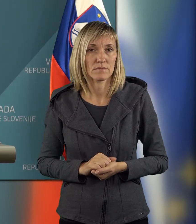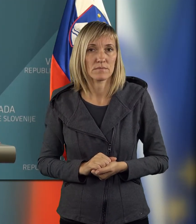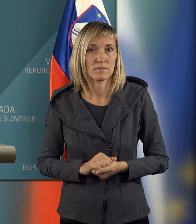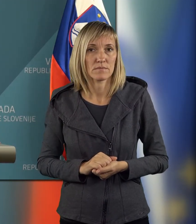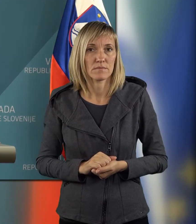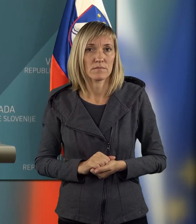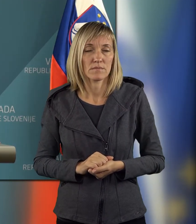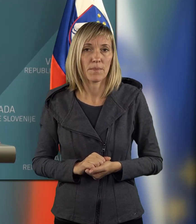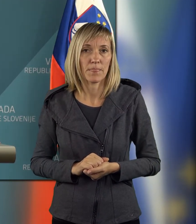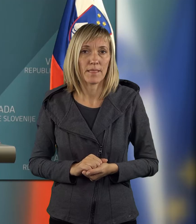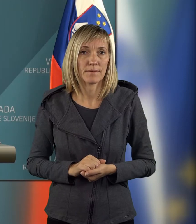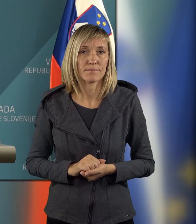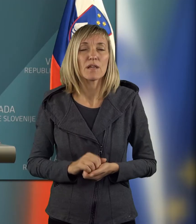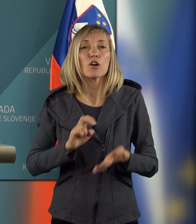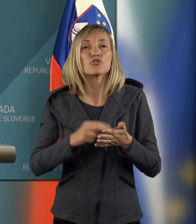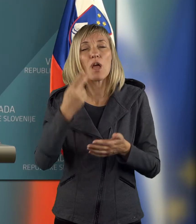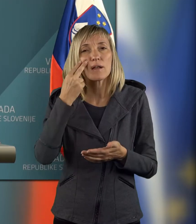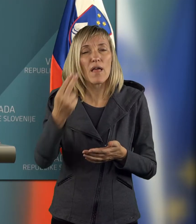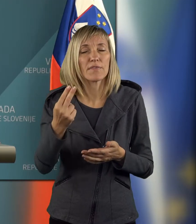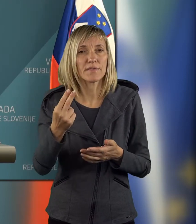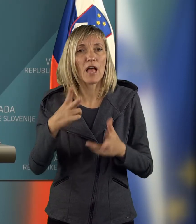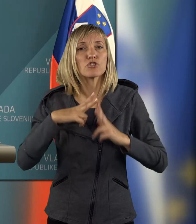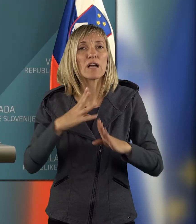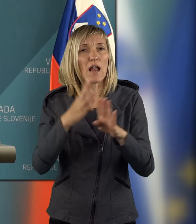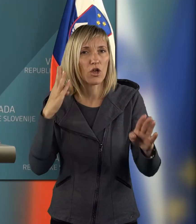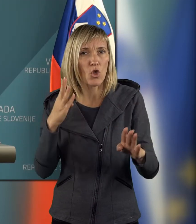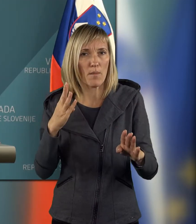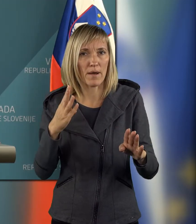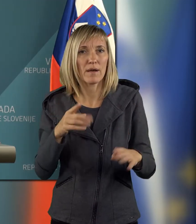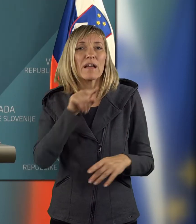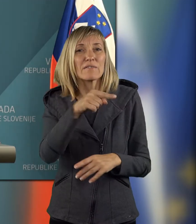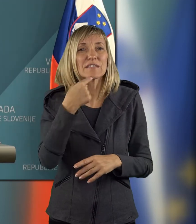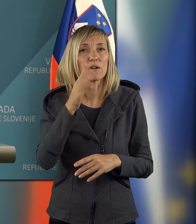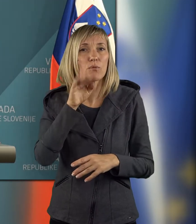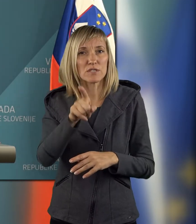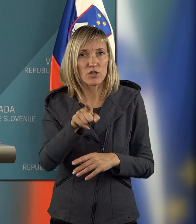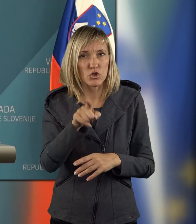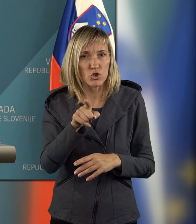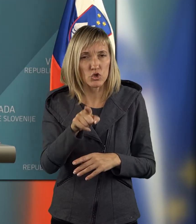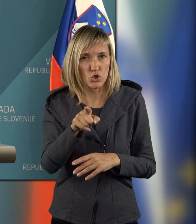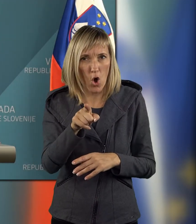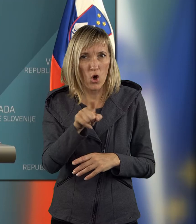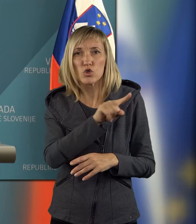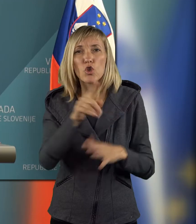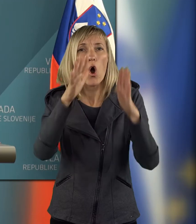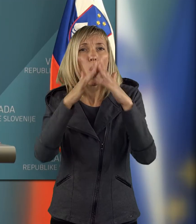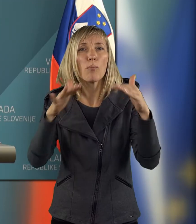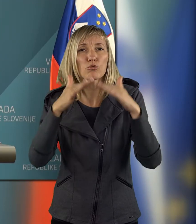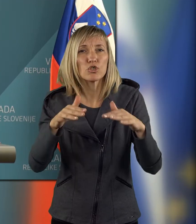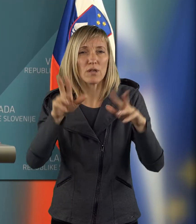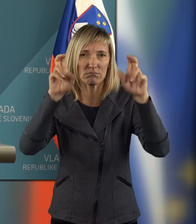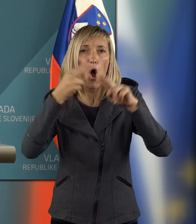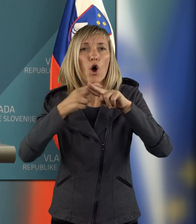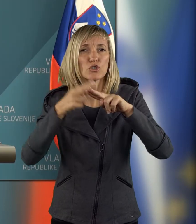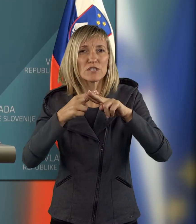Dve vprašanje še imam v zvezi s temi čakalnimi dobami. Zdaj, vi ste rekli, da boste to do božiča očistili, te